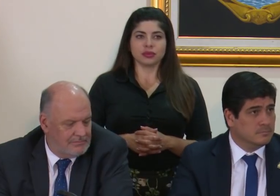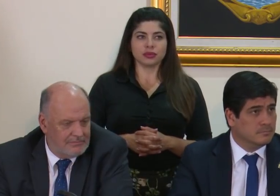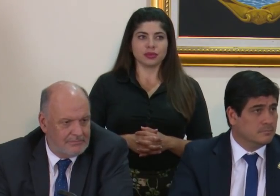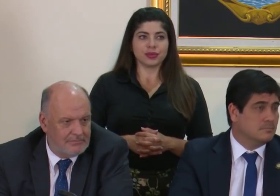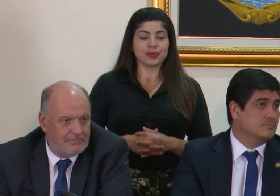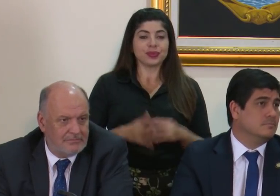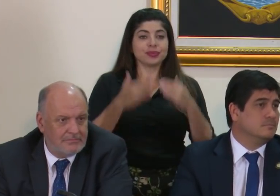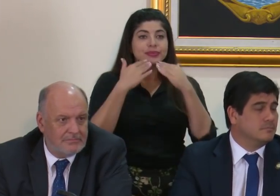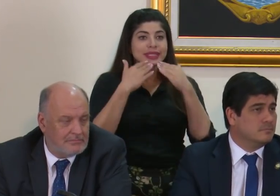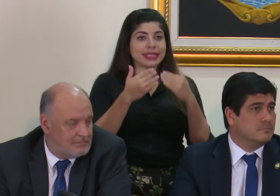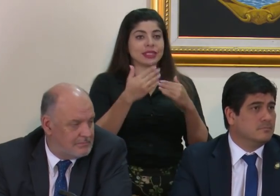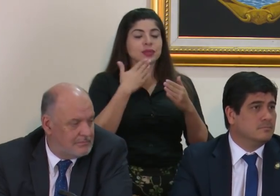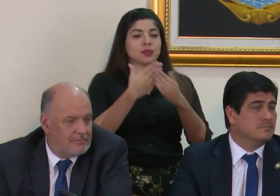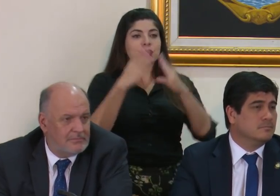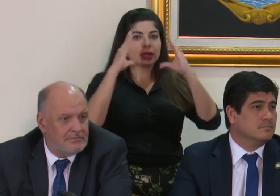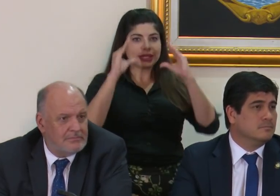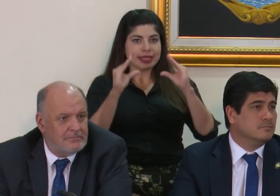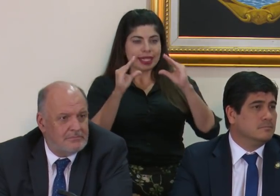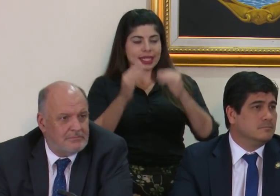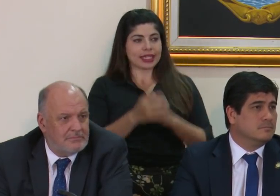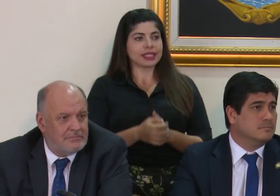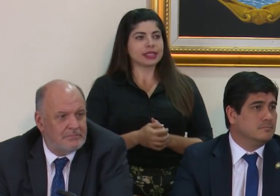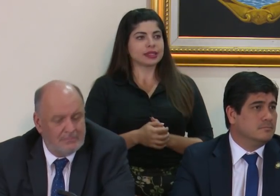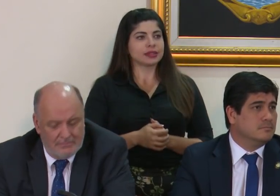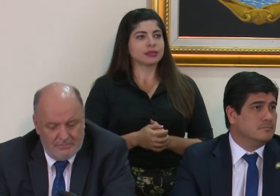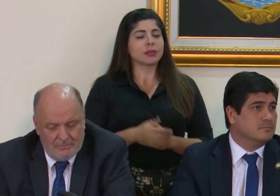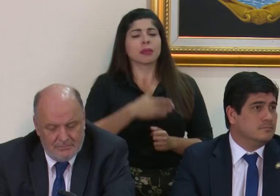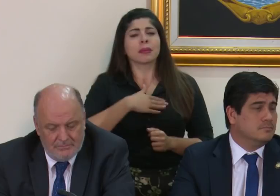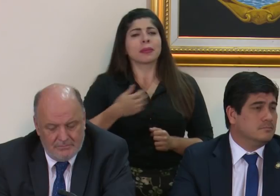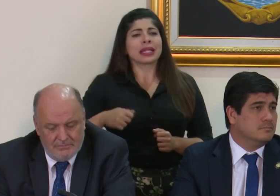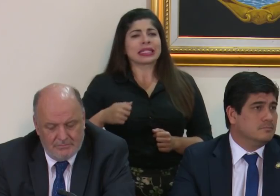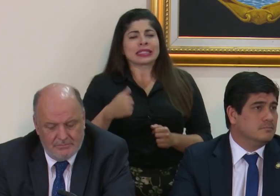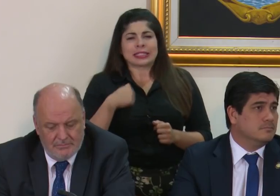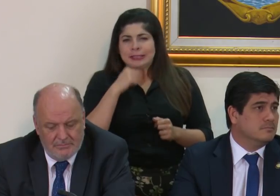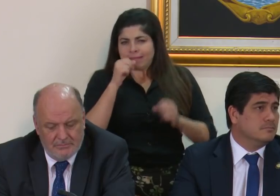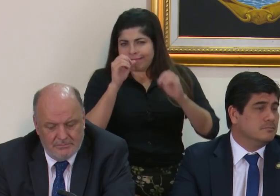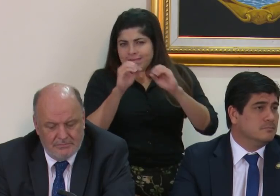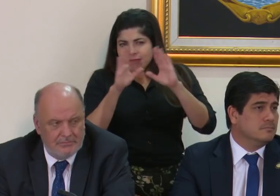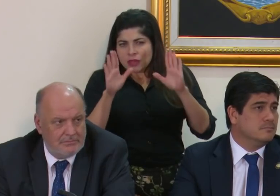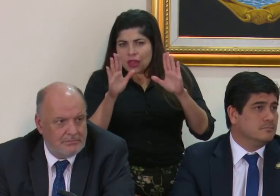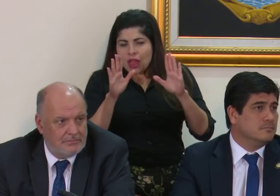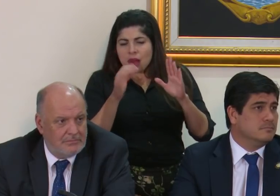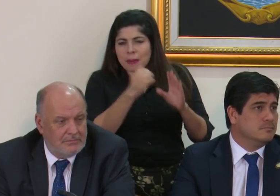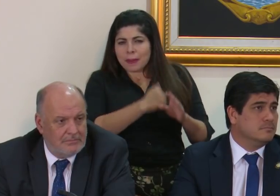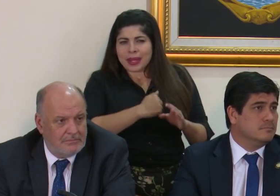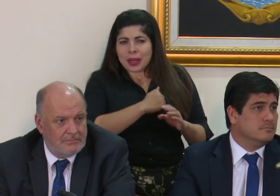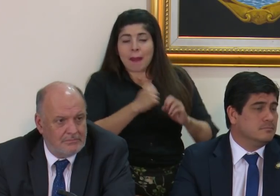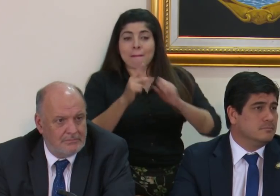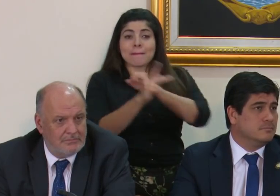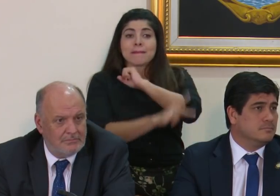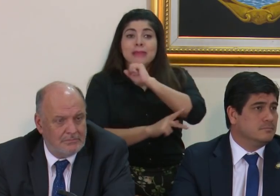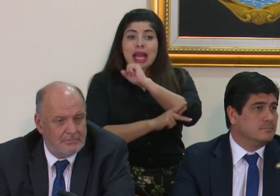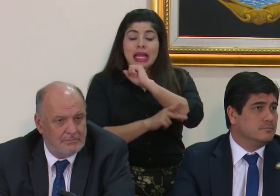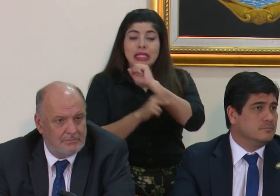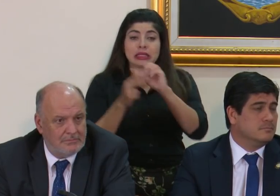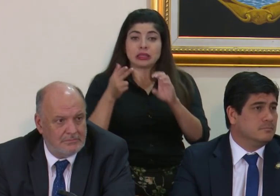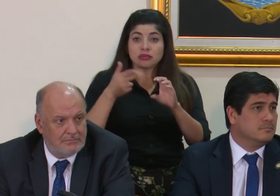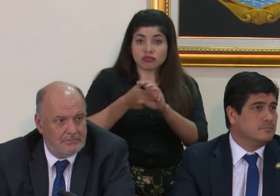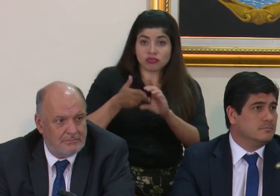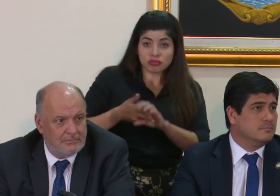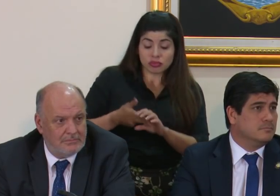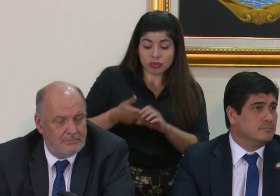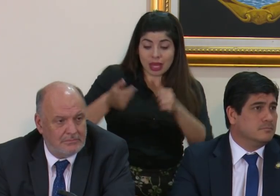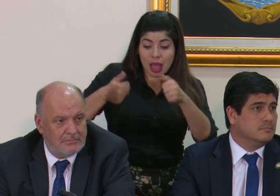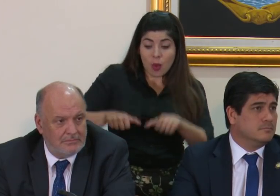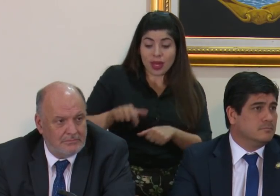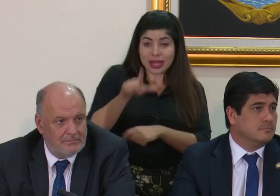Gracias, buenas tardes. Presidente, no me queda claro, perdón, los países que suscriben el